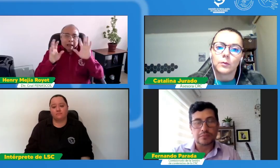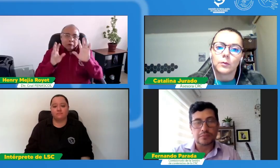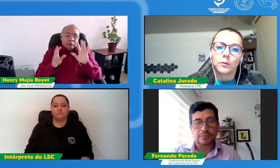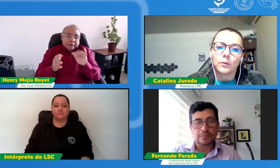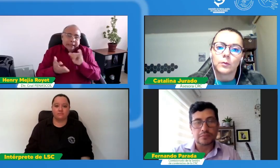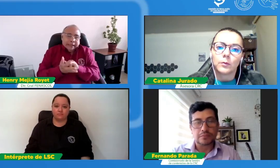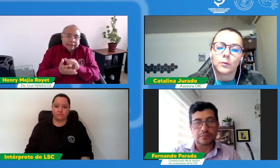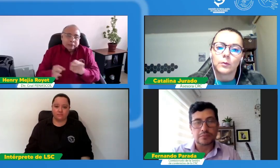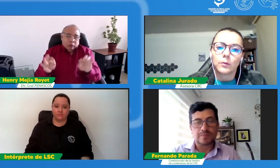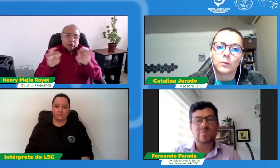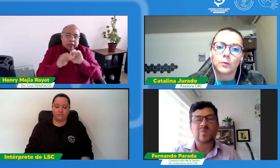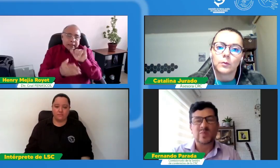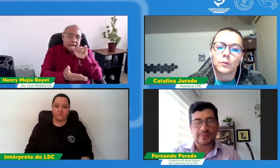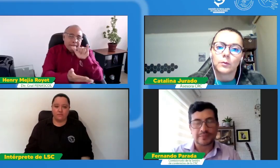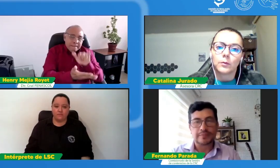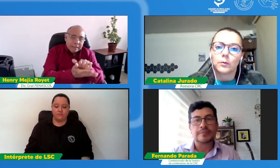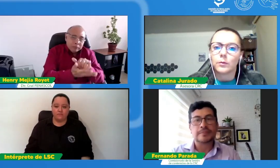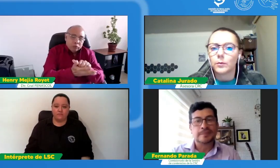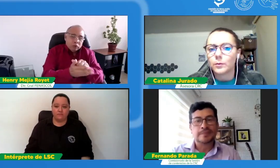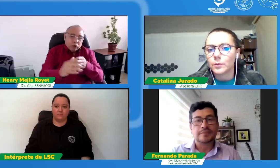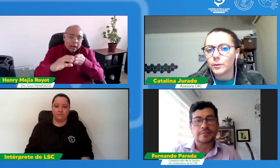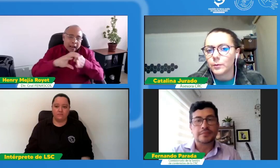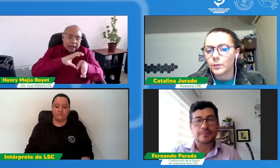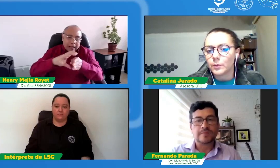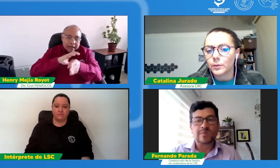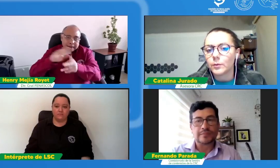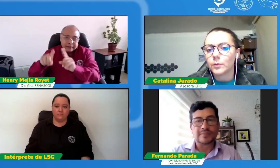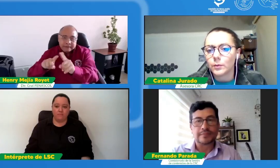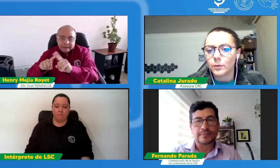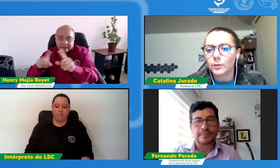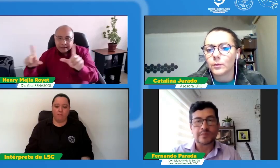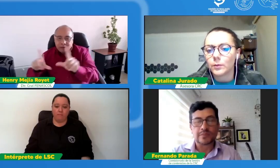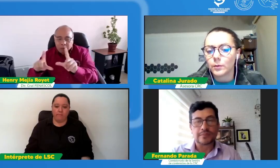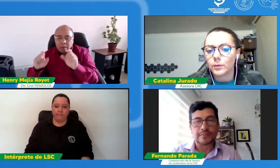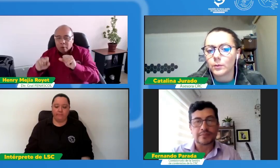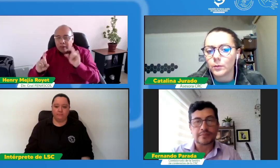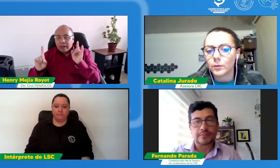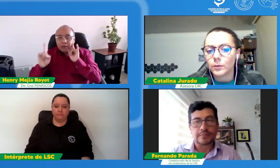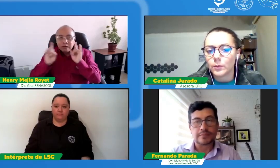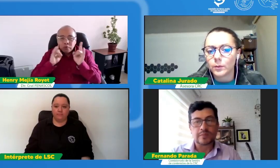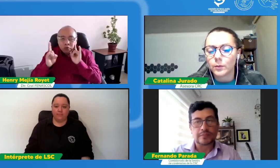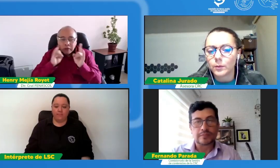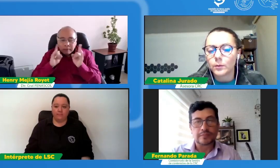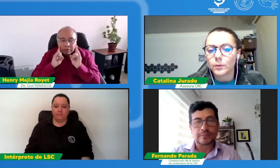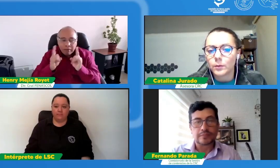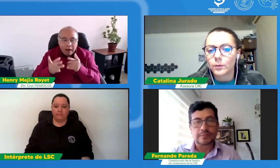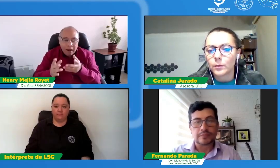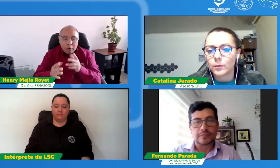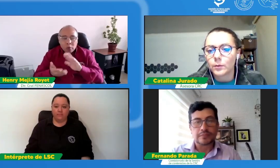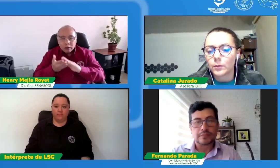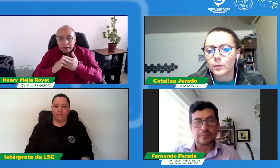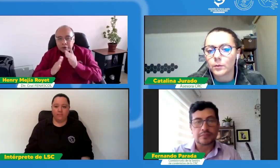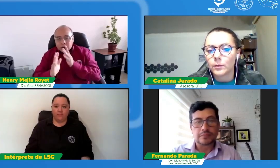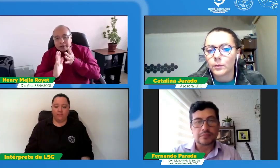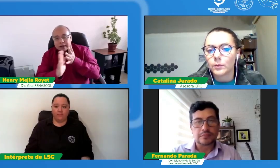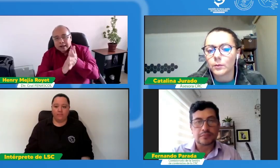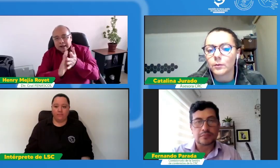inserción del recuadro de interpretación cuál es el tamaño del recuadro entre otras especificaciones y sería muy bueno